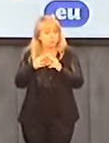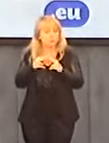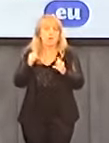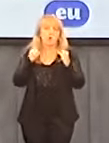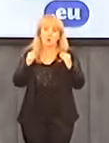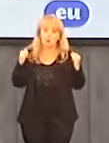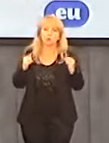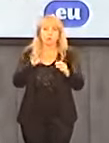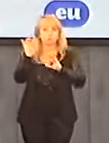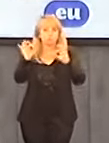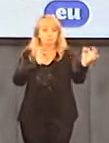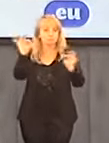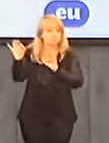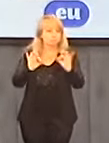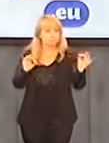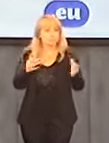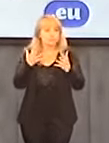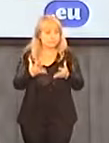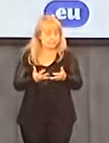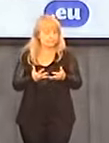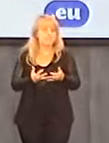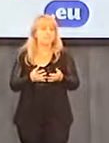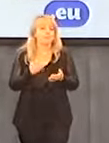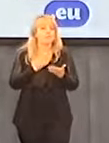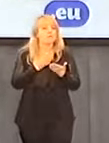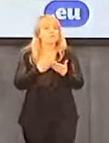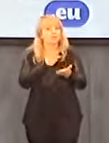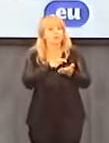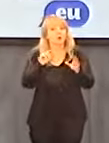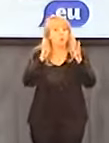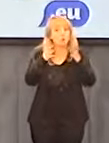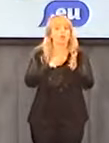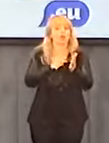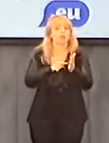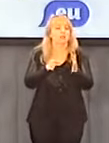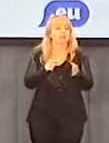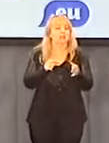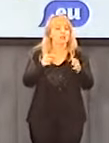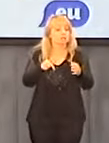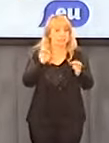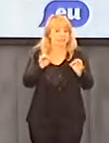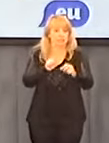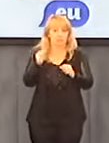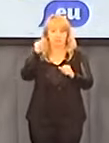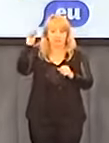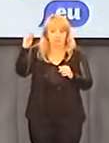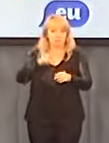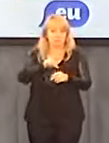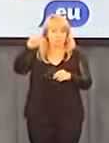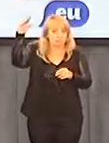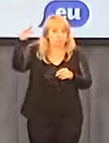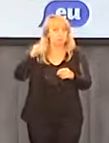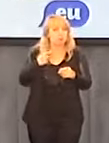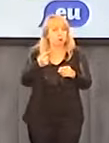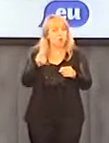kanałami, głównie dziennikarskimi. Tych ofiar przybywa w tym sensie, że one się